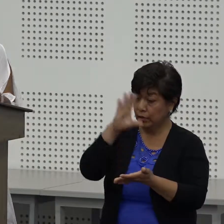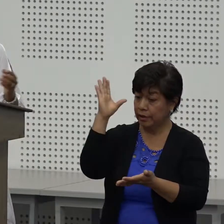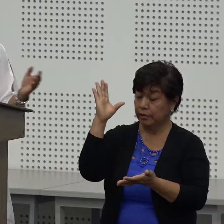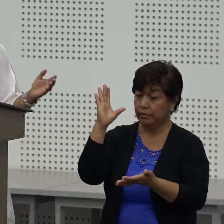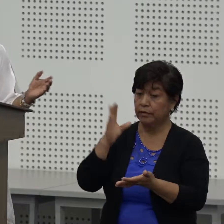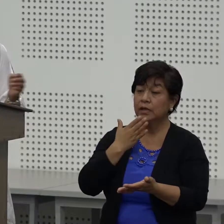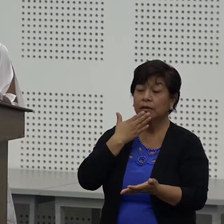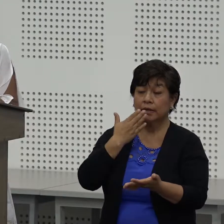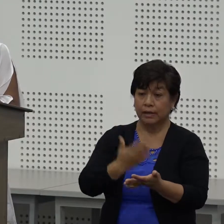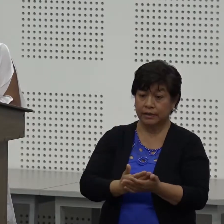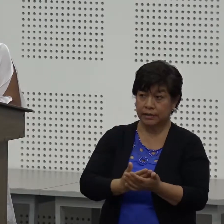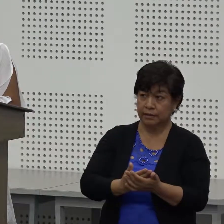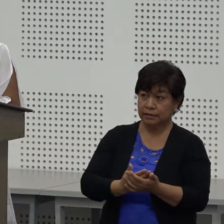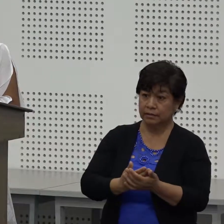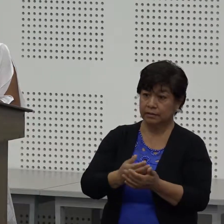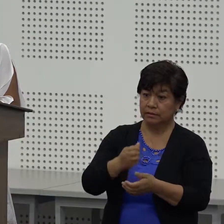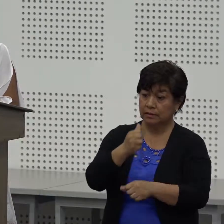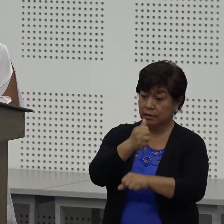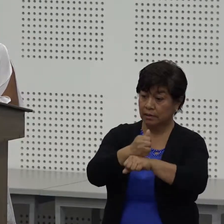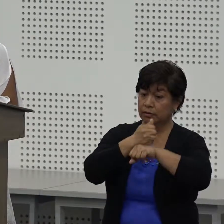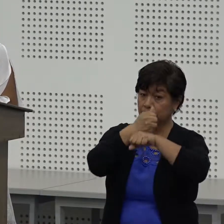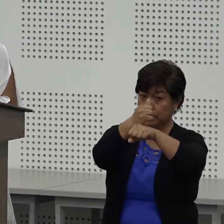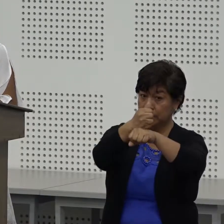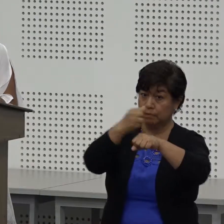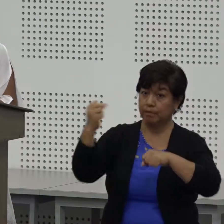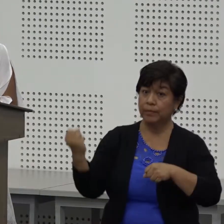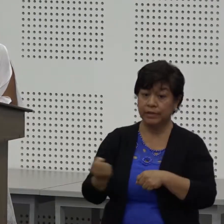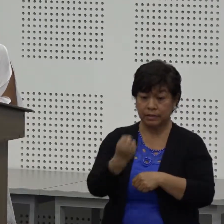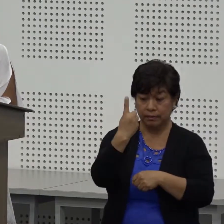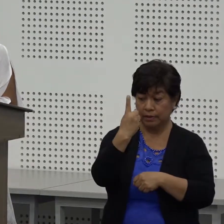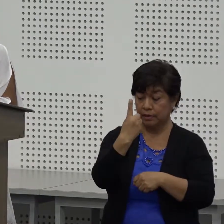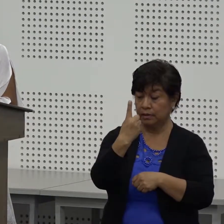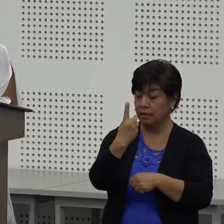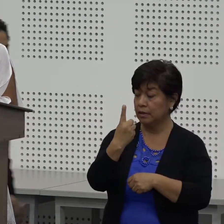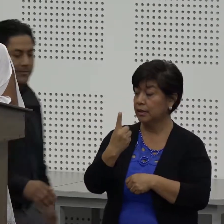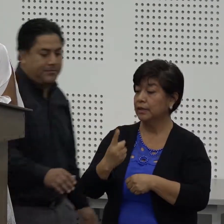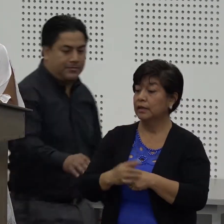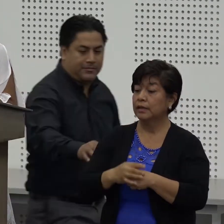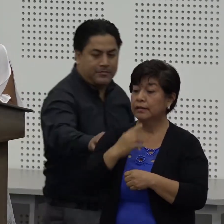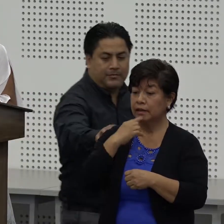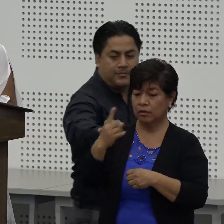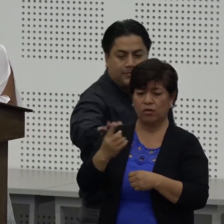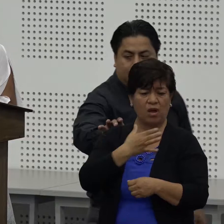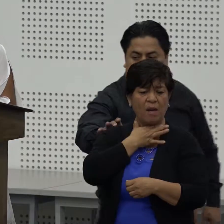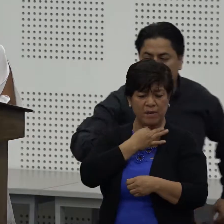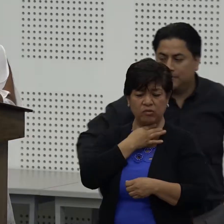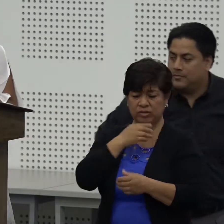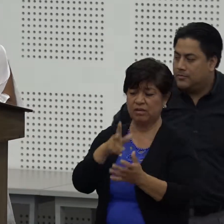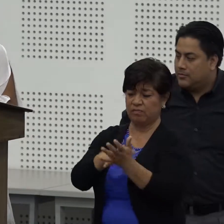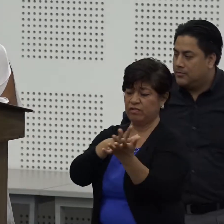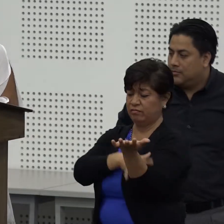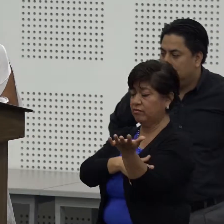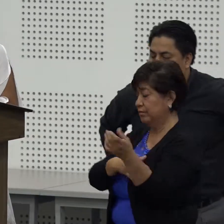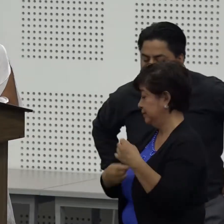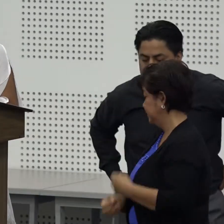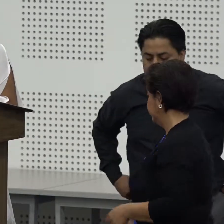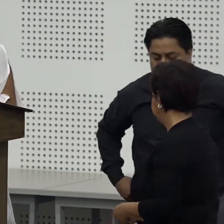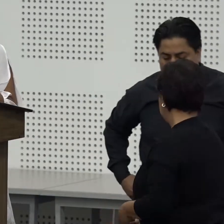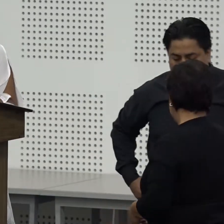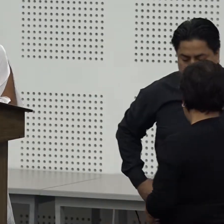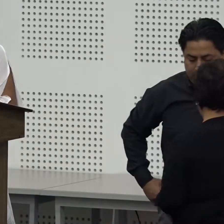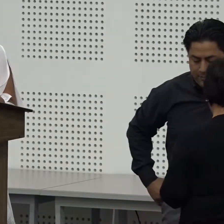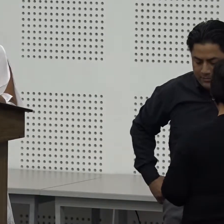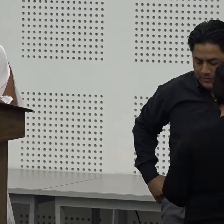a que la autoridad principal cuando le propusimos esto dijo me gusta el proyecto quiero el proyecto